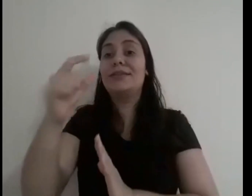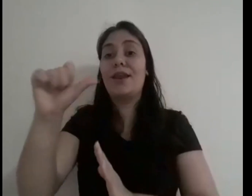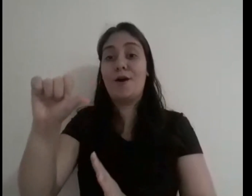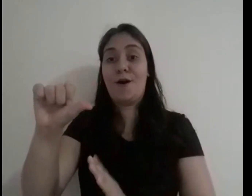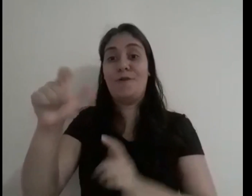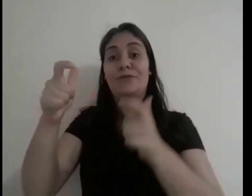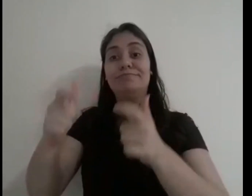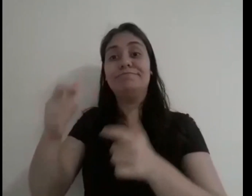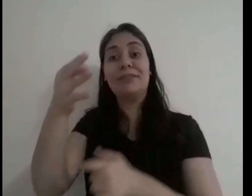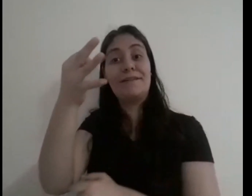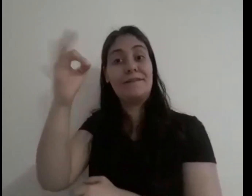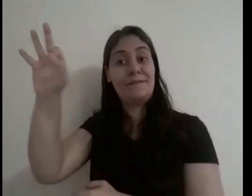na França.